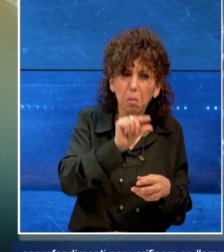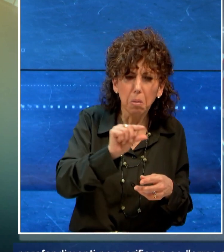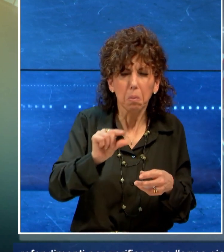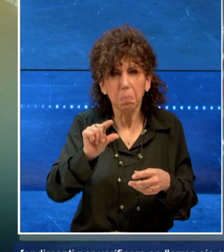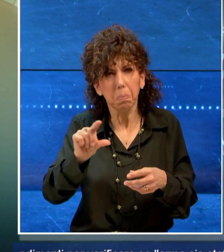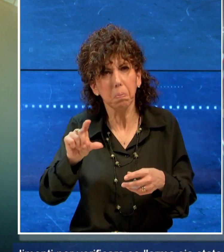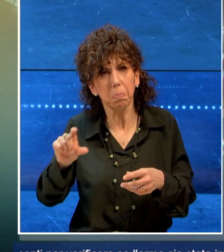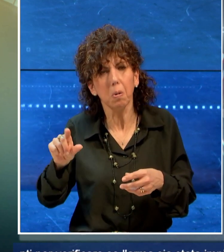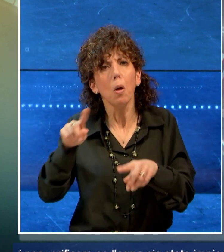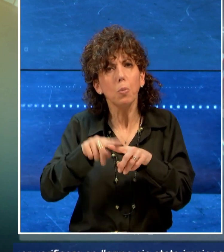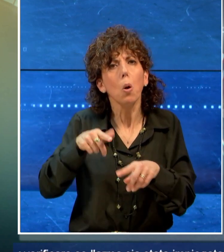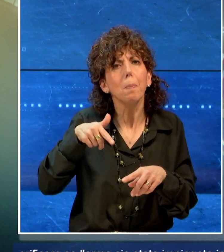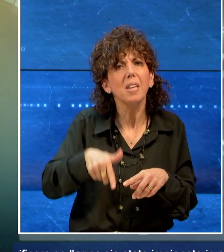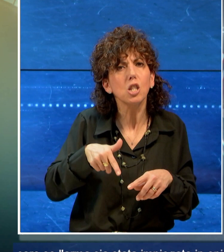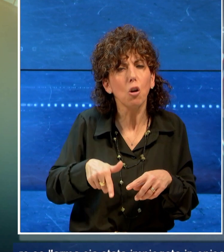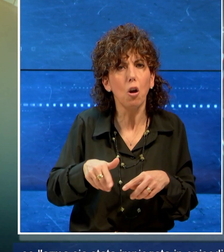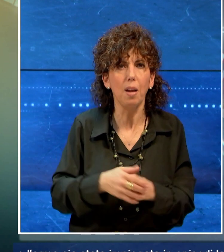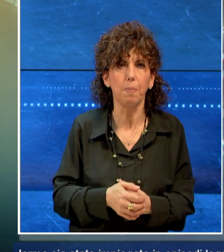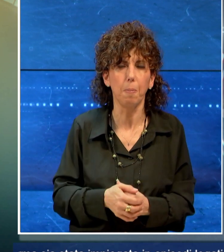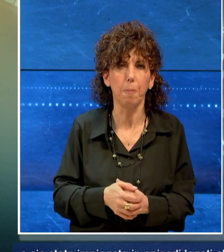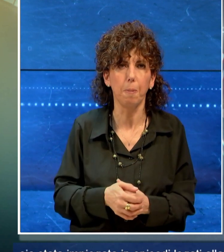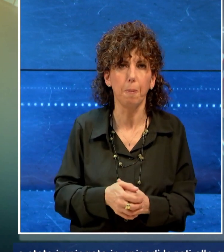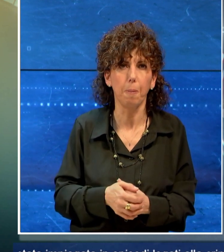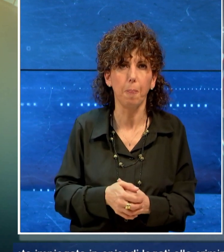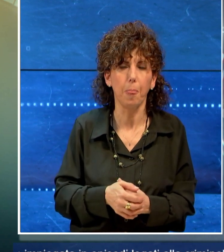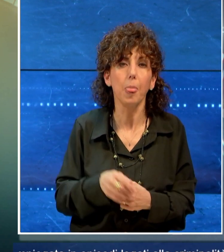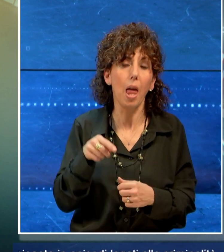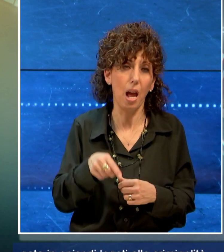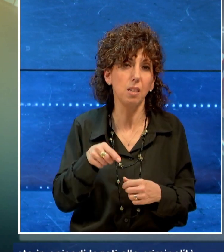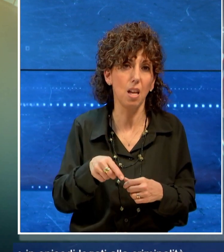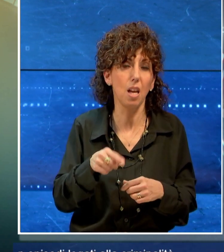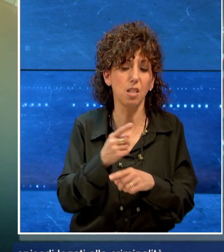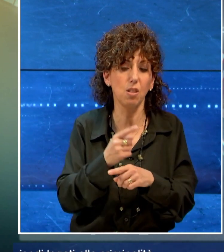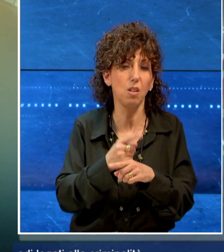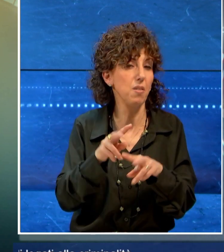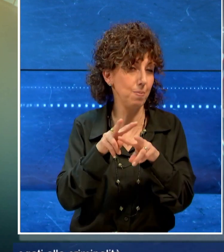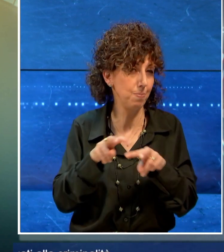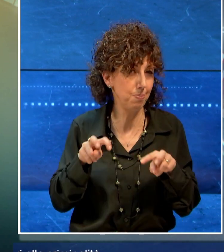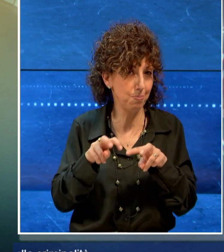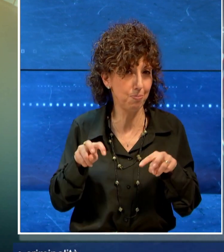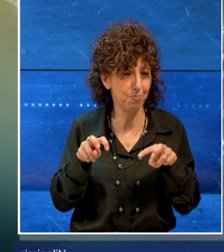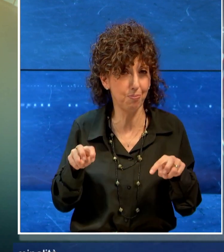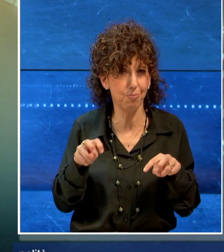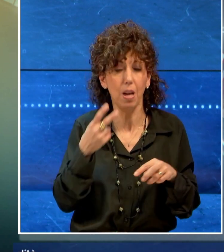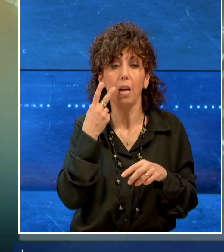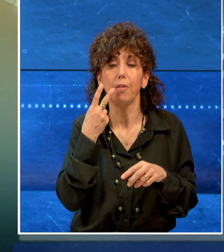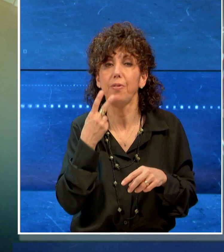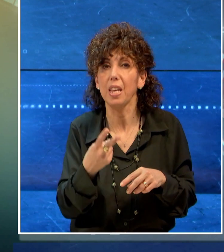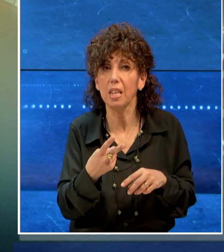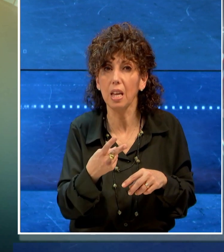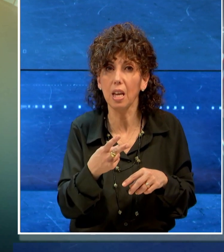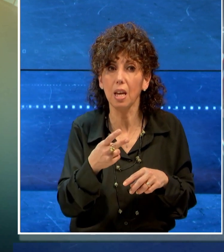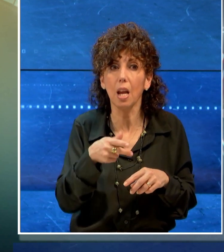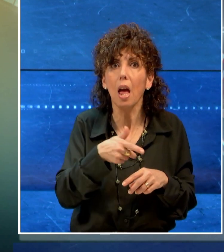e una pistola sono in corso ulteriori approfondimenti per verificare